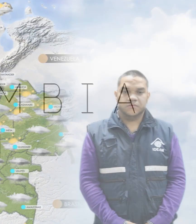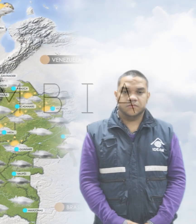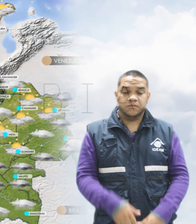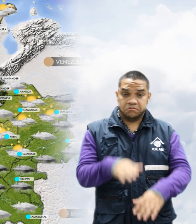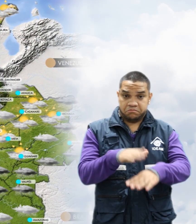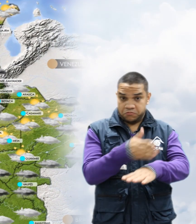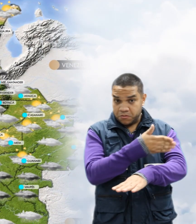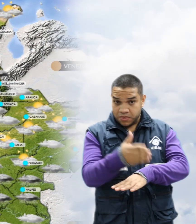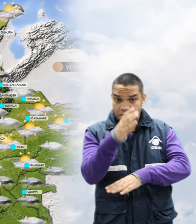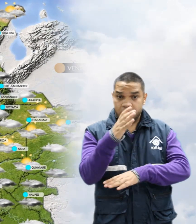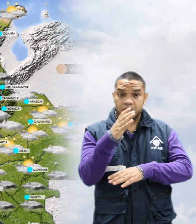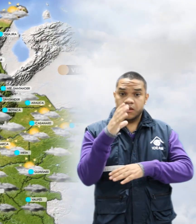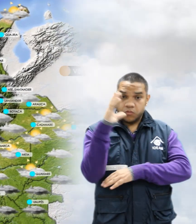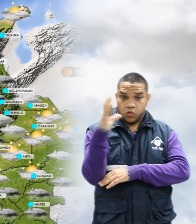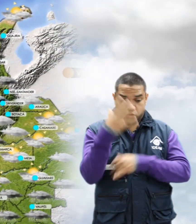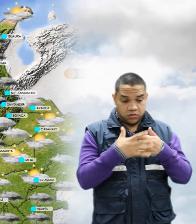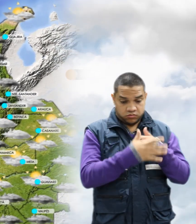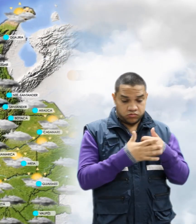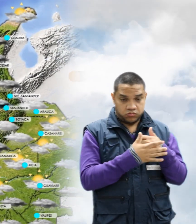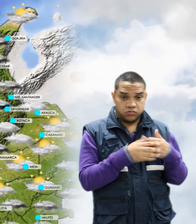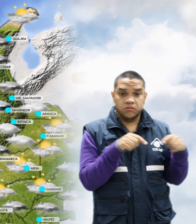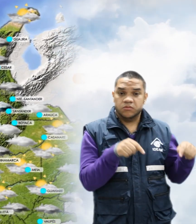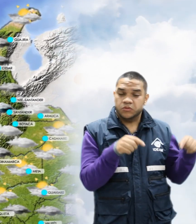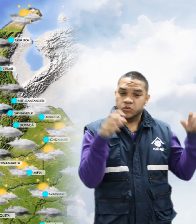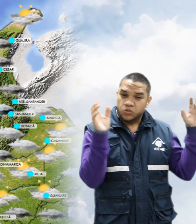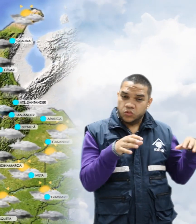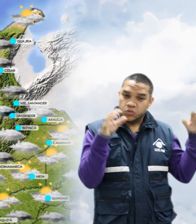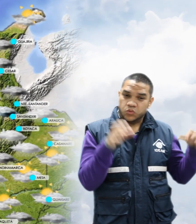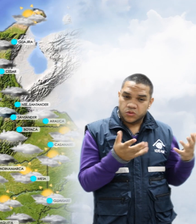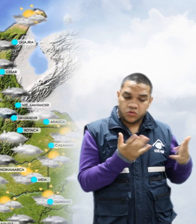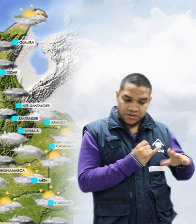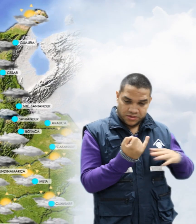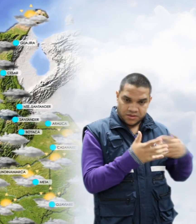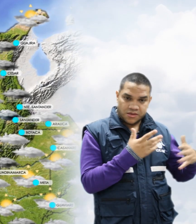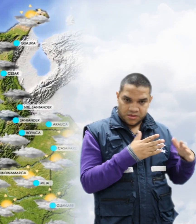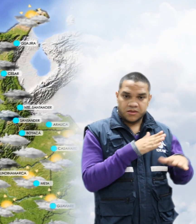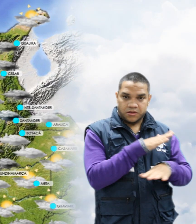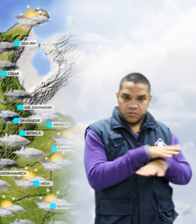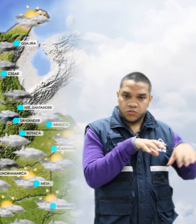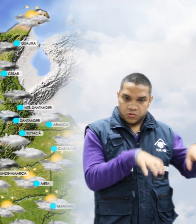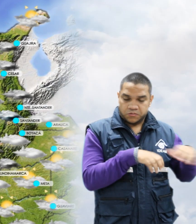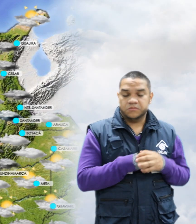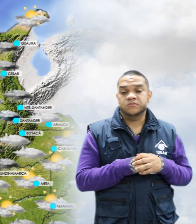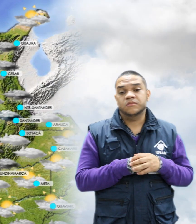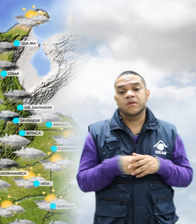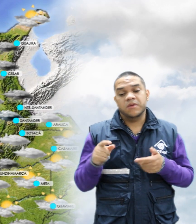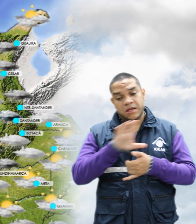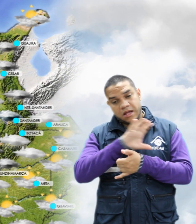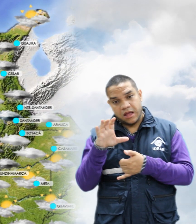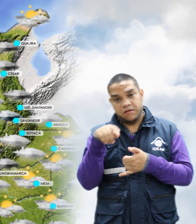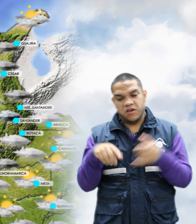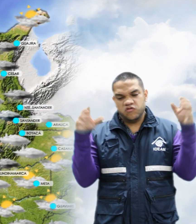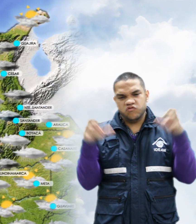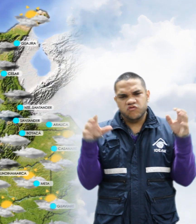En horas de la tarde, persistirán las lluvias en sectores aledaños al archipiélago de San Andrés y Providencia. Sobre la región Caribe, las lluvias